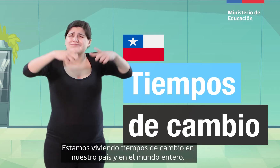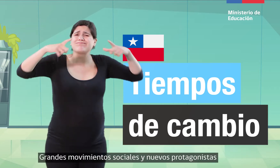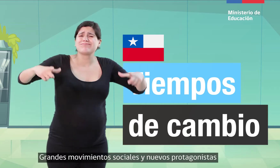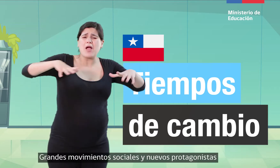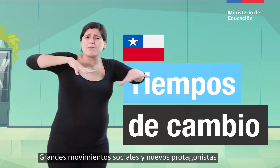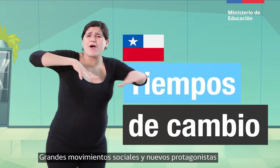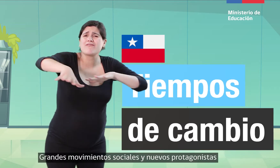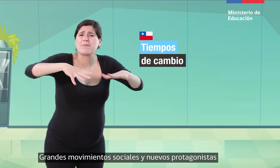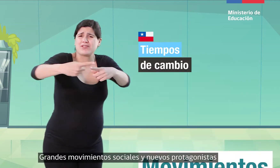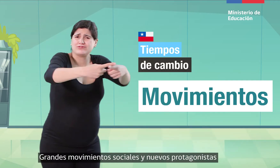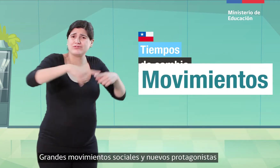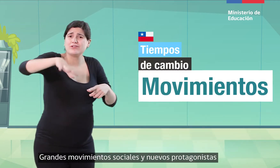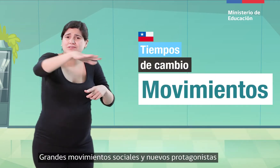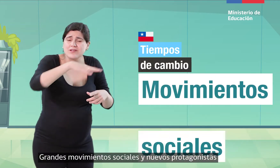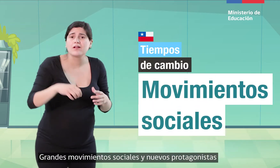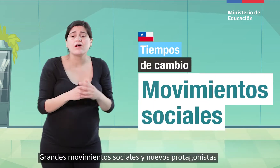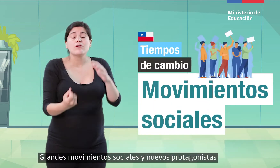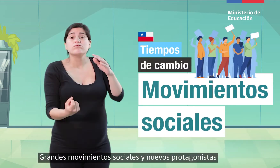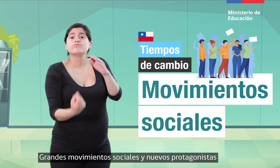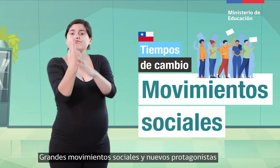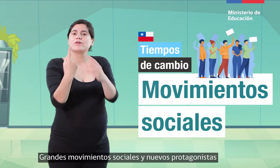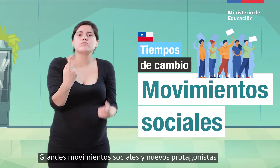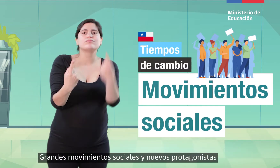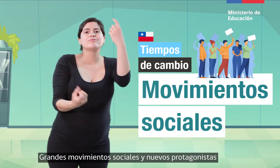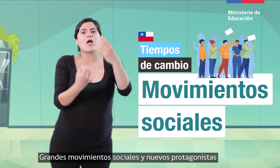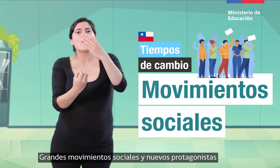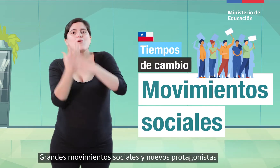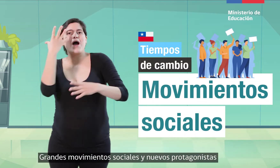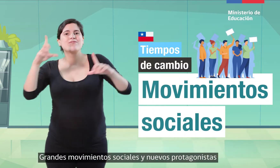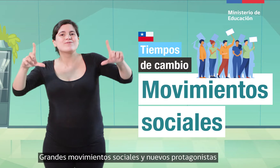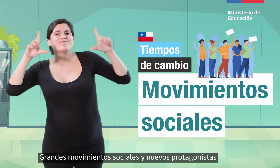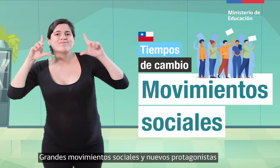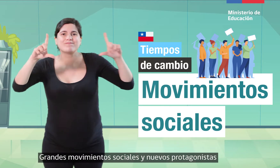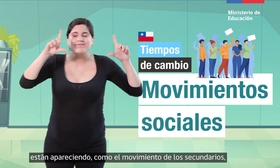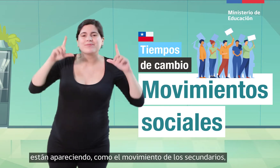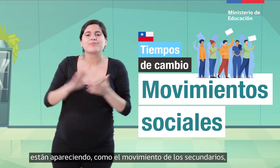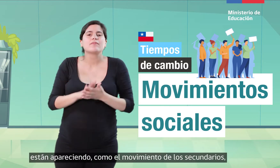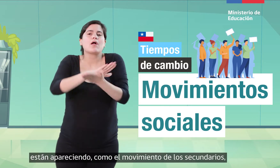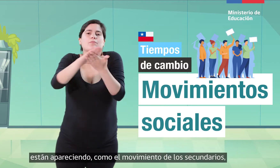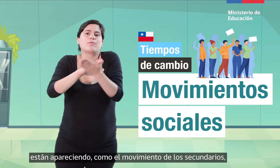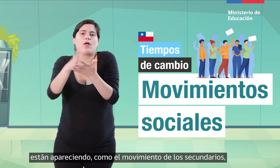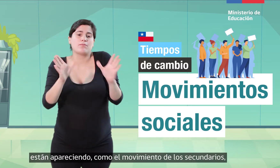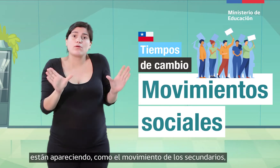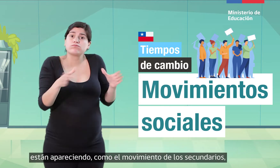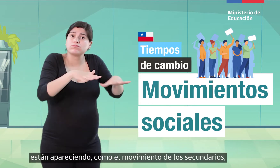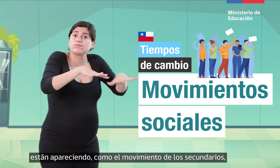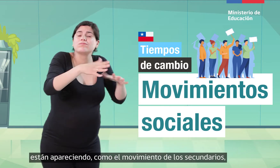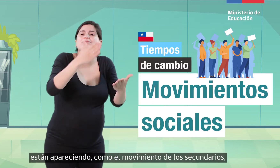Grandes movimientos sociales y nuevos protagonistas están apareciendo como el movimiento de los